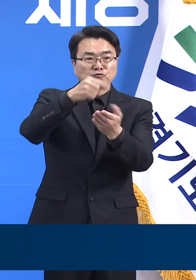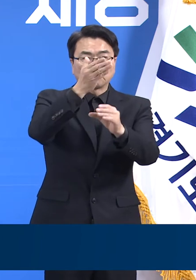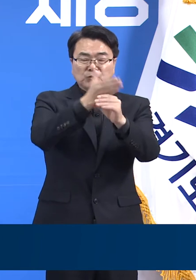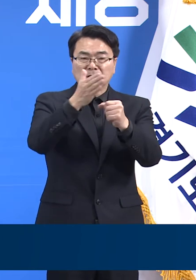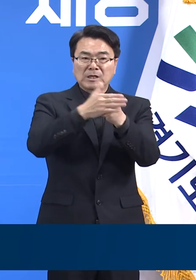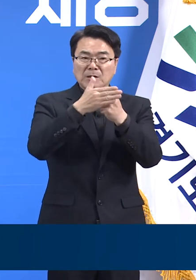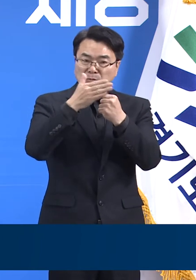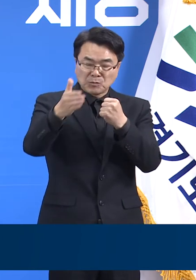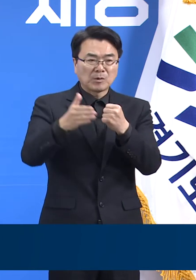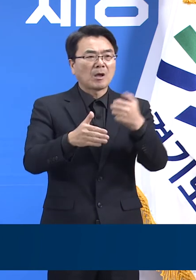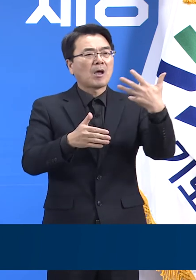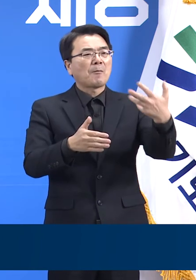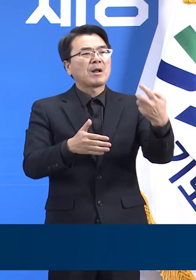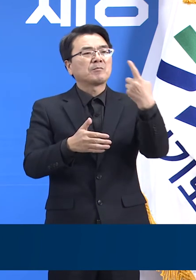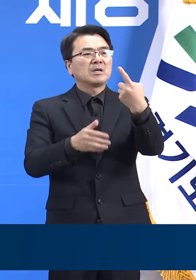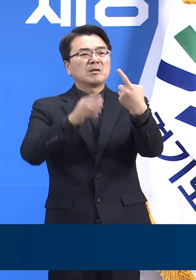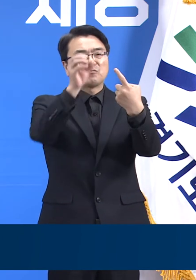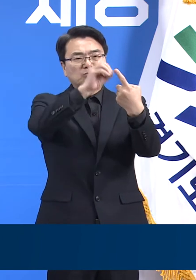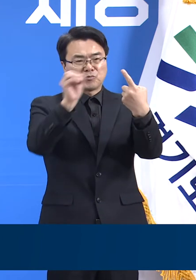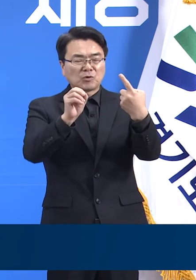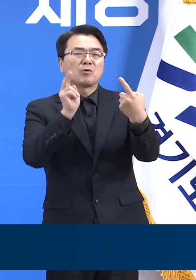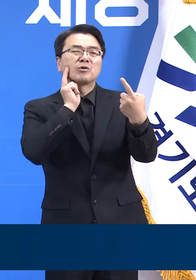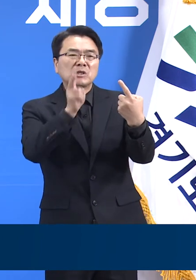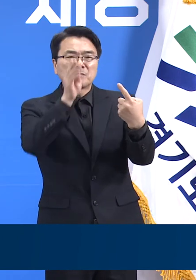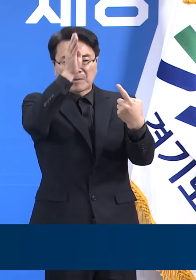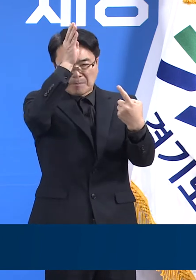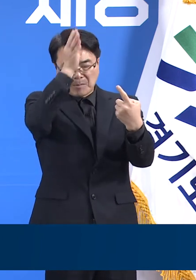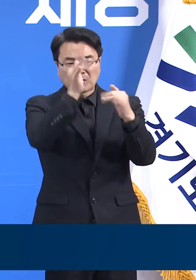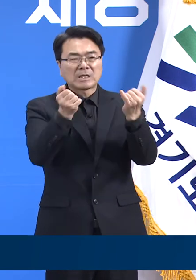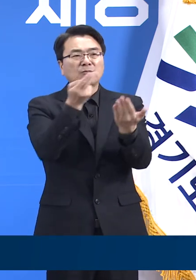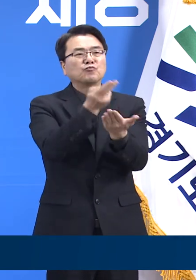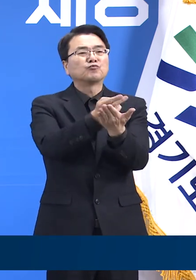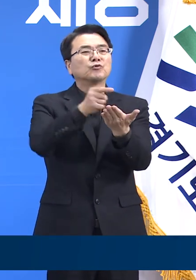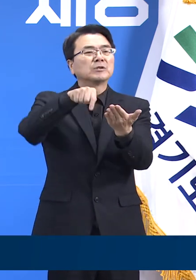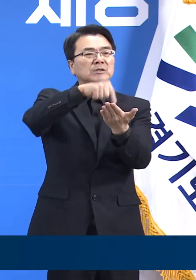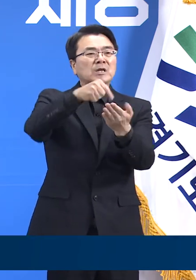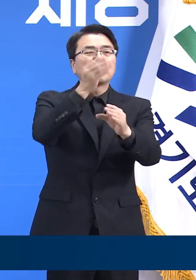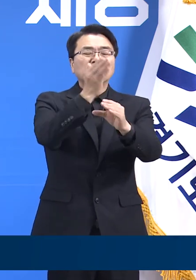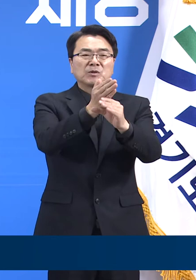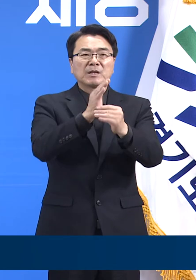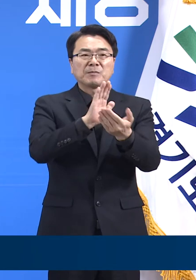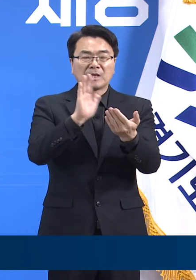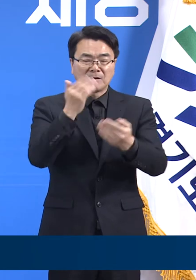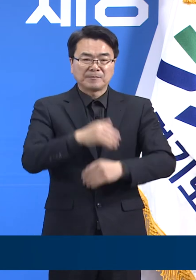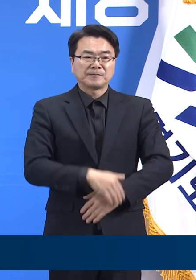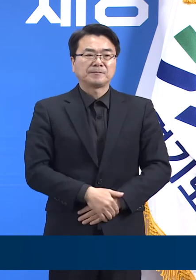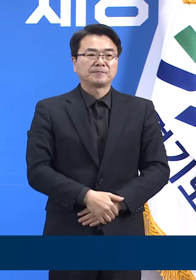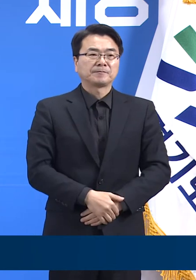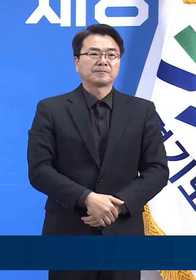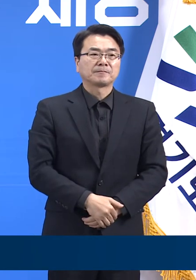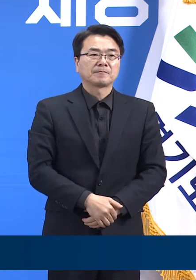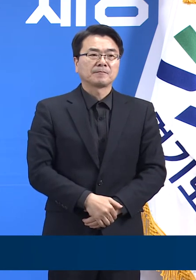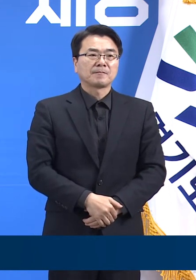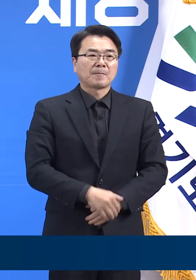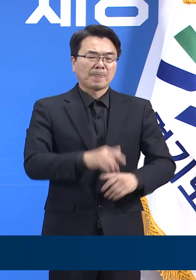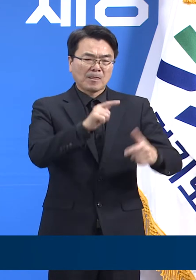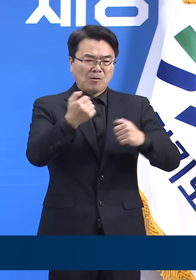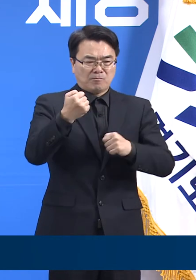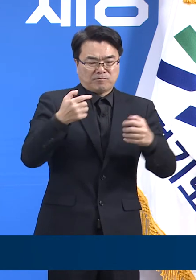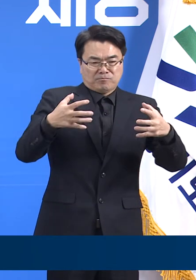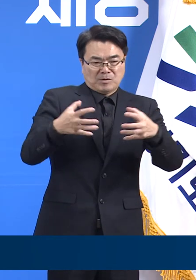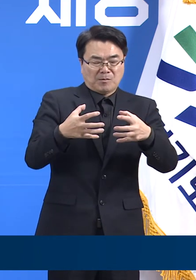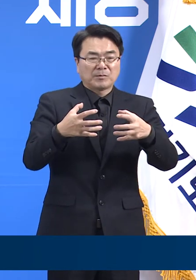%에서 81%로 6%포인트 감소하였습니다. 경기도는 현재까지 행정명령과 간련병 전남병원